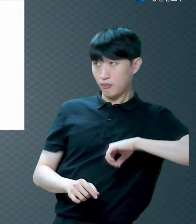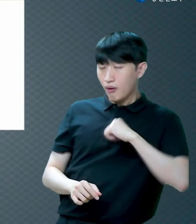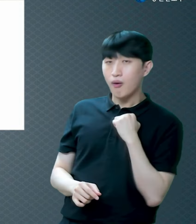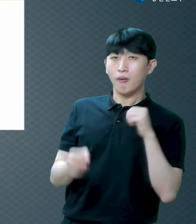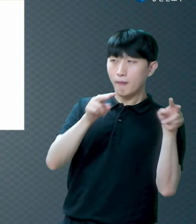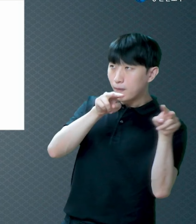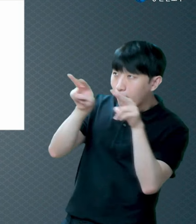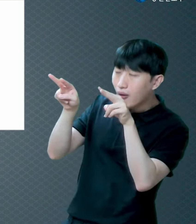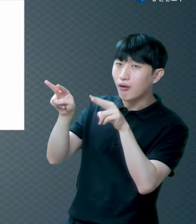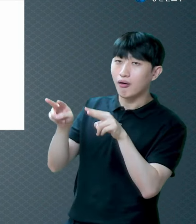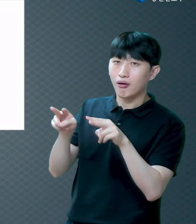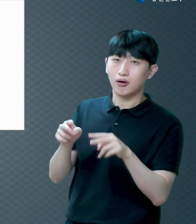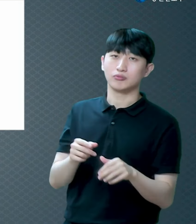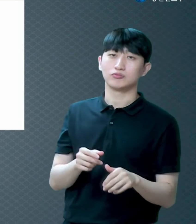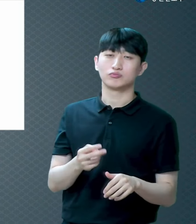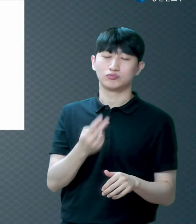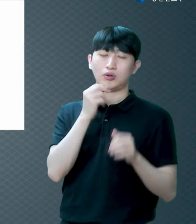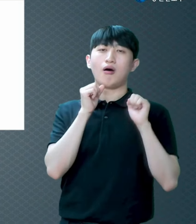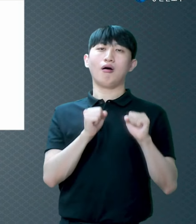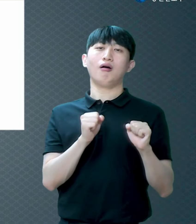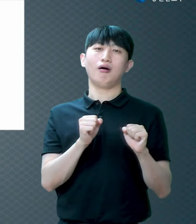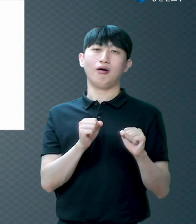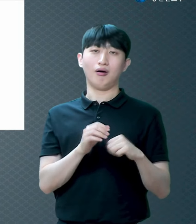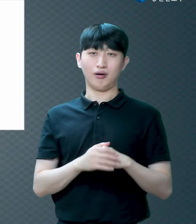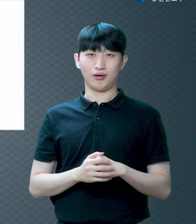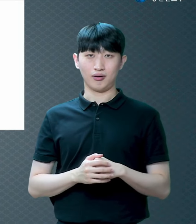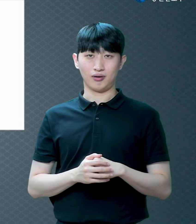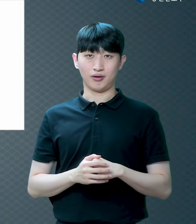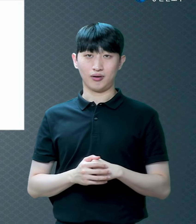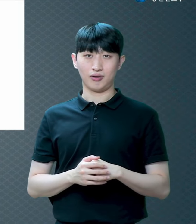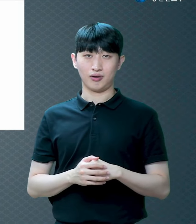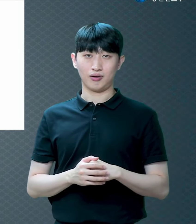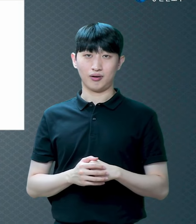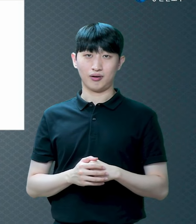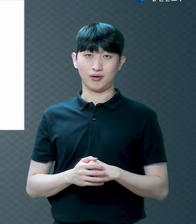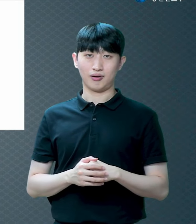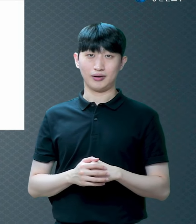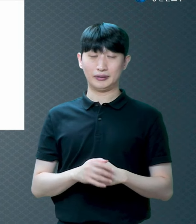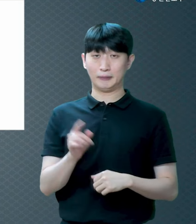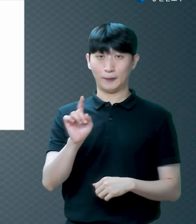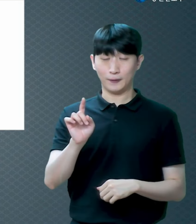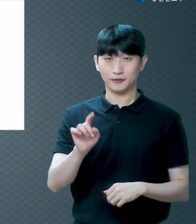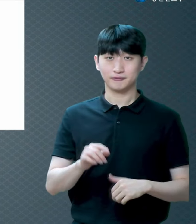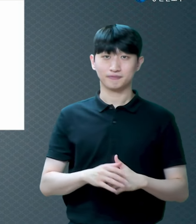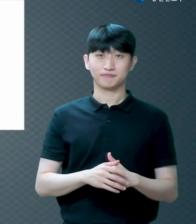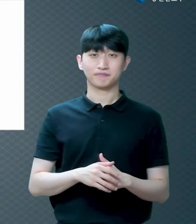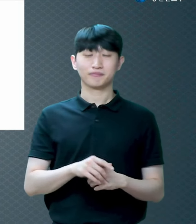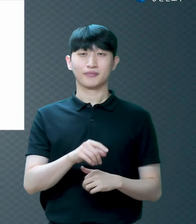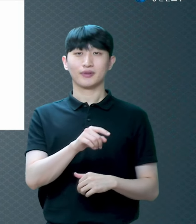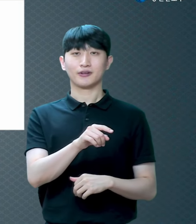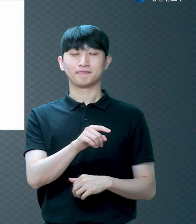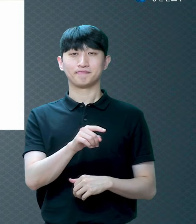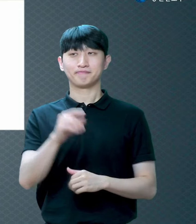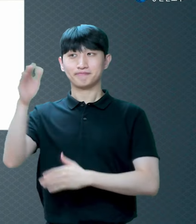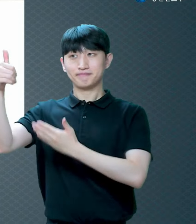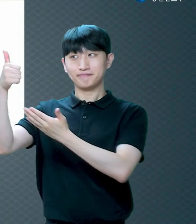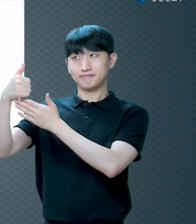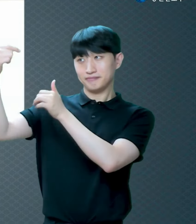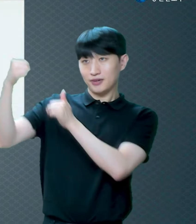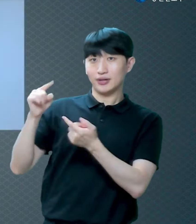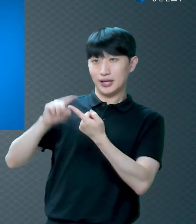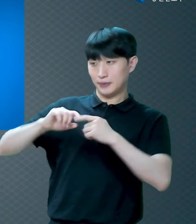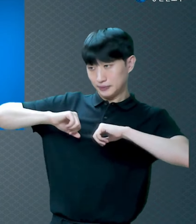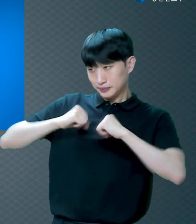살았을까요? 그래서 똑똑한 척하는 사람들이 구원을 못 받는 거예요 생각해봐요 아니